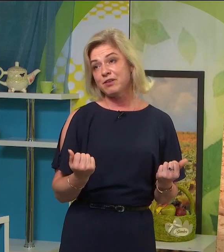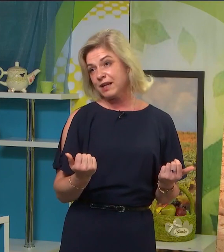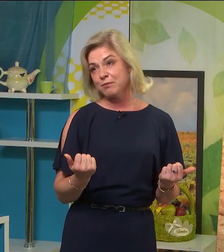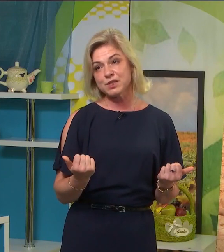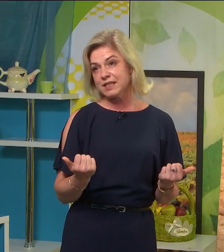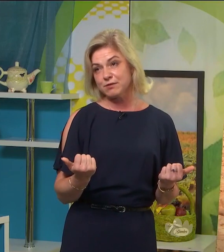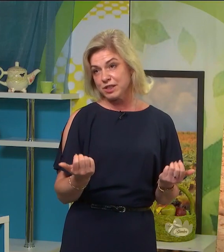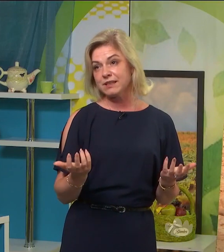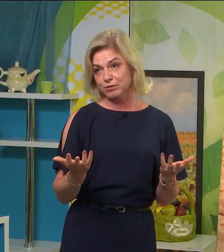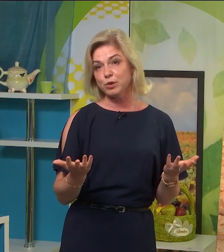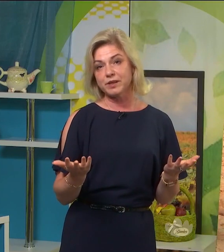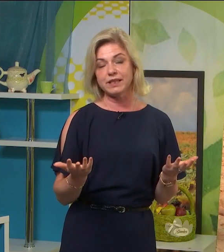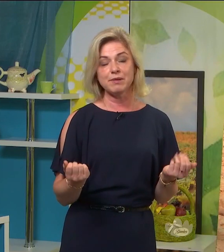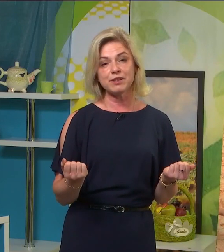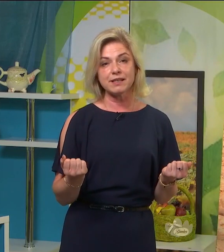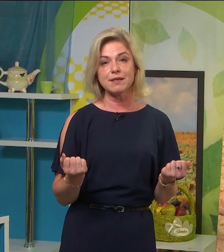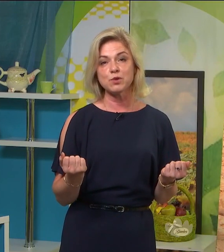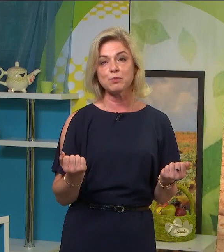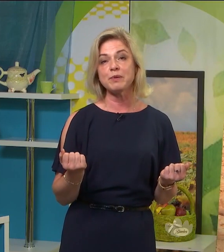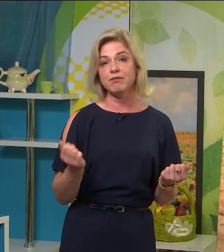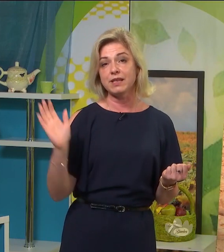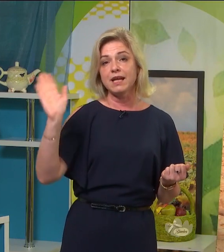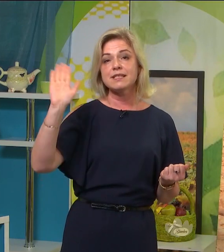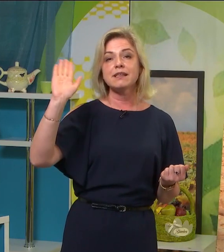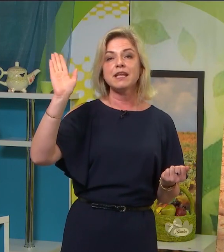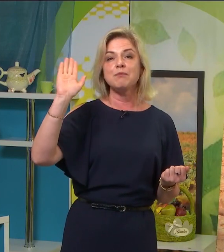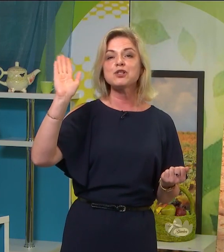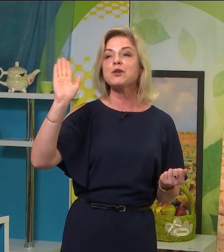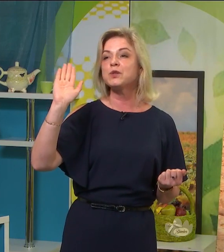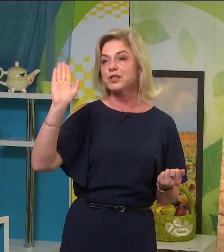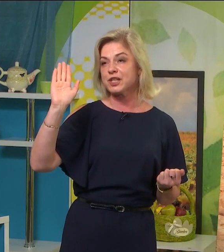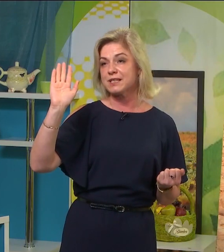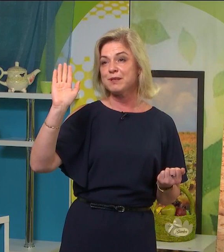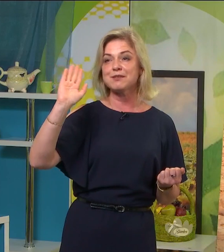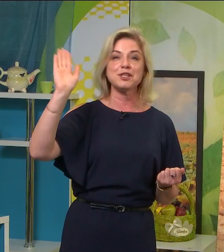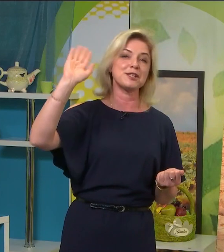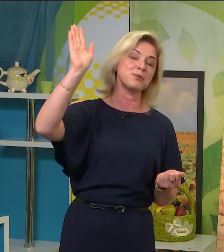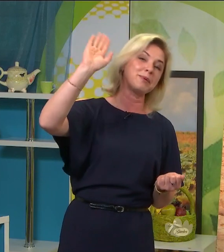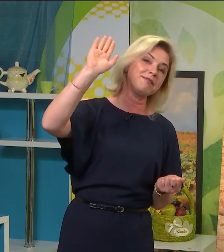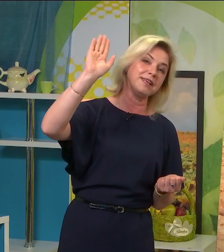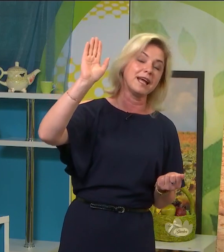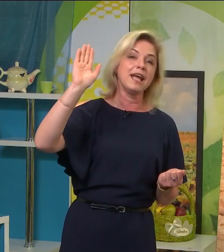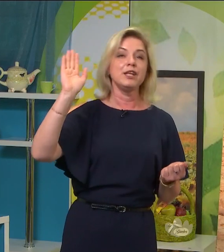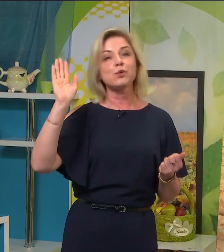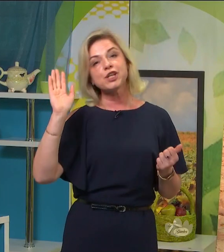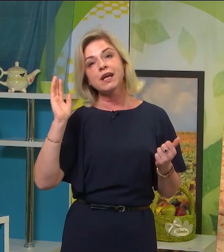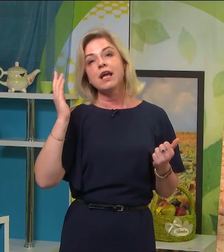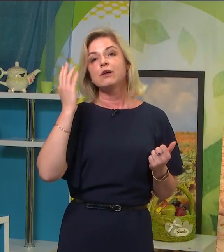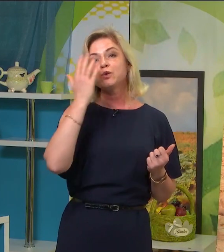вітаємося не завжди так от «Добрий день», ми вітатися можемо «Привіт», це такий міжнародний жест, ми завжди кажемо «Привіт», і трошки дуже